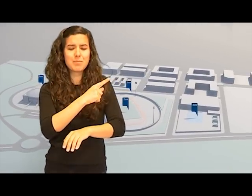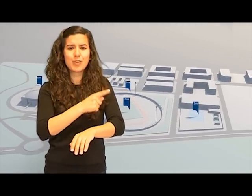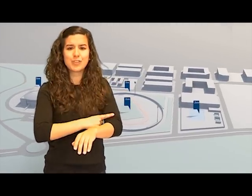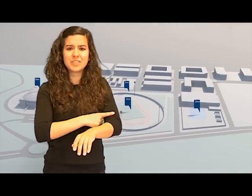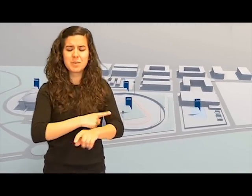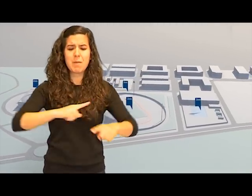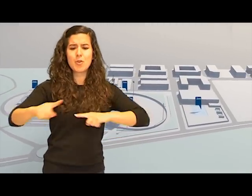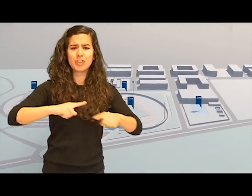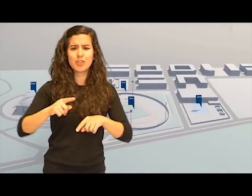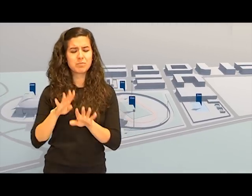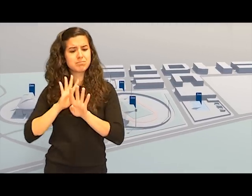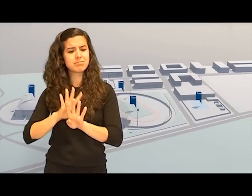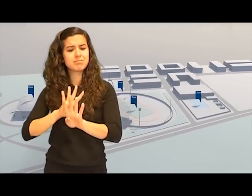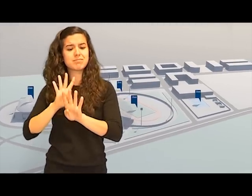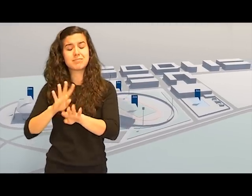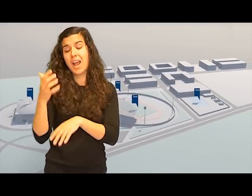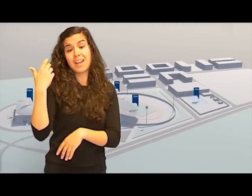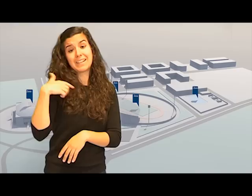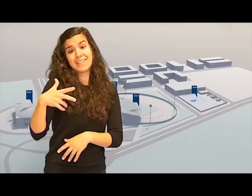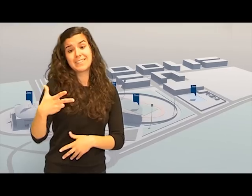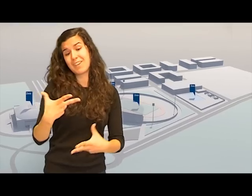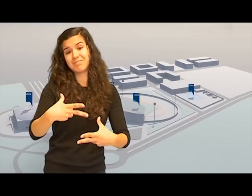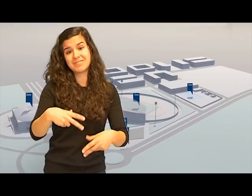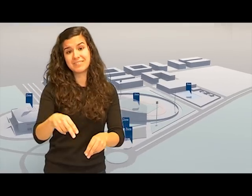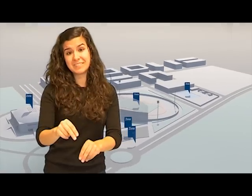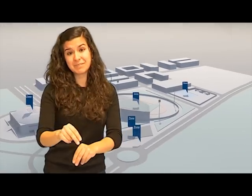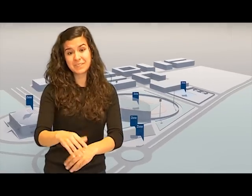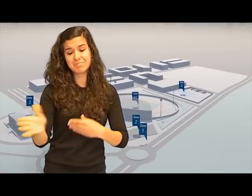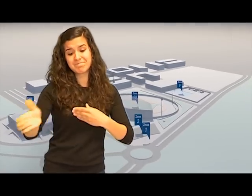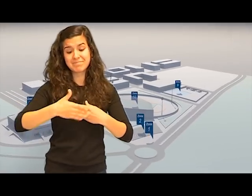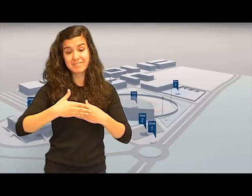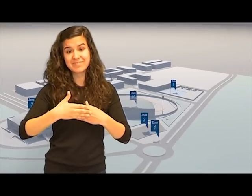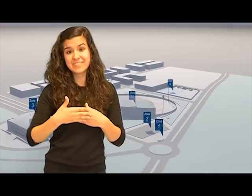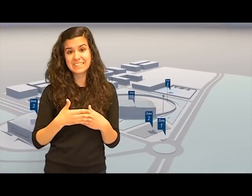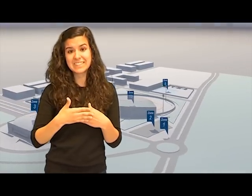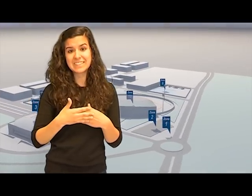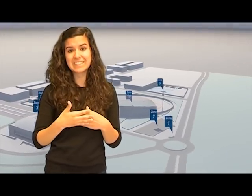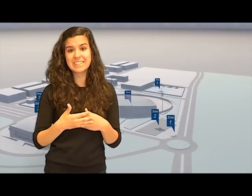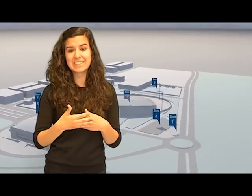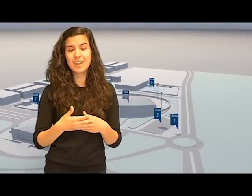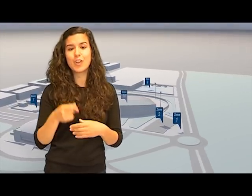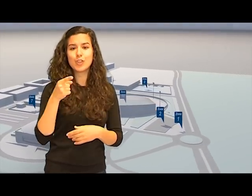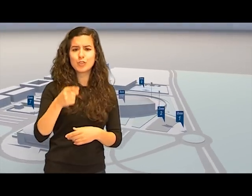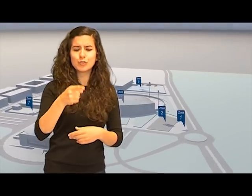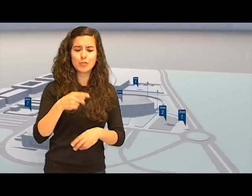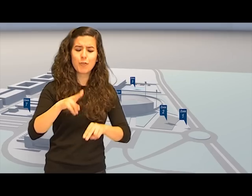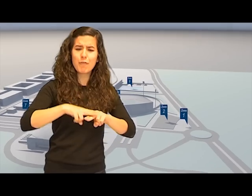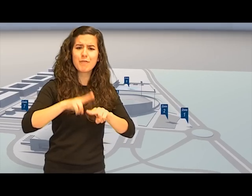escuelas y se pondrá fin a las jornadas con el acto de clausura. Si no os queréis perder esta experiencia única,